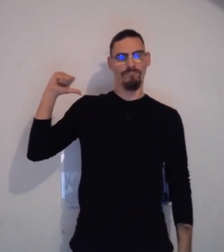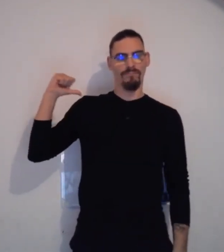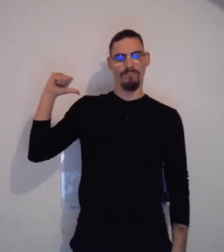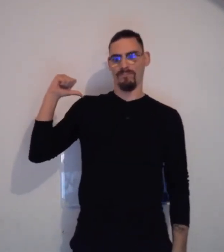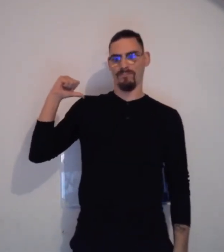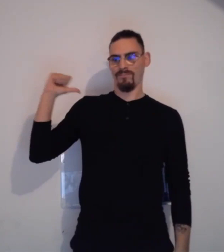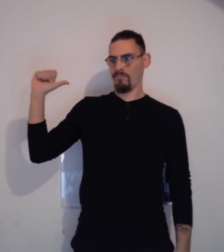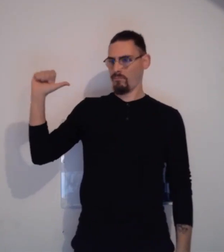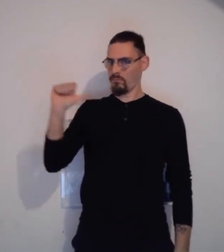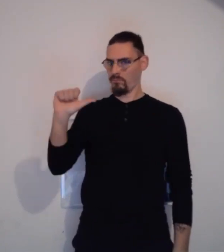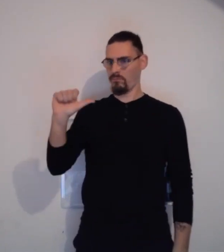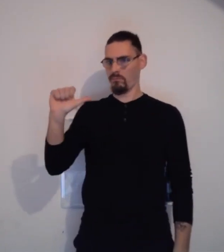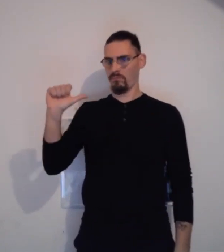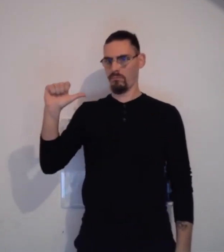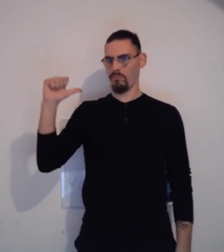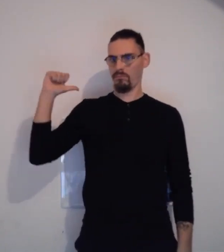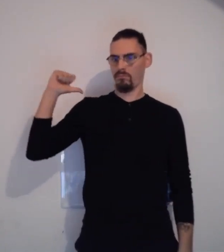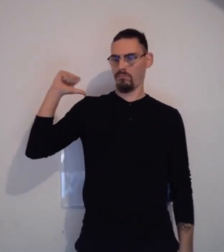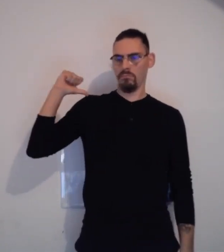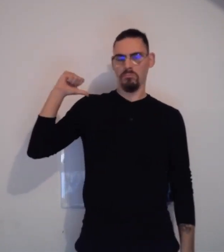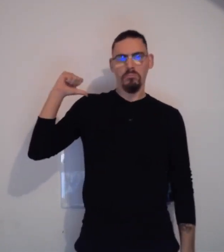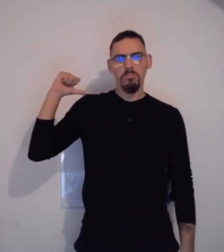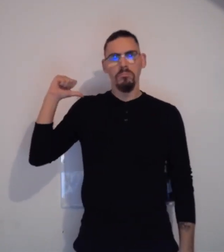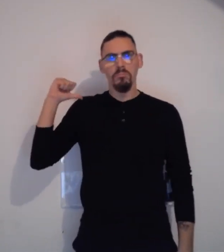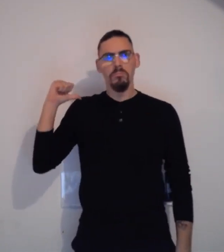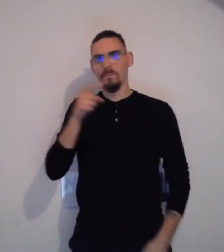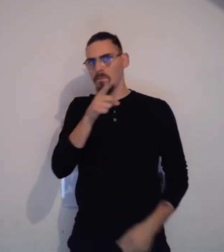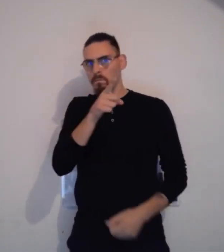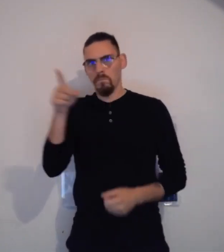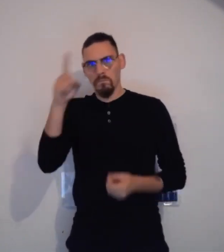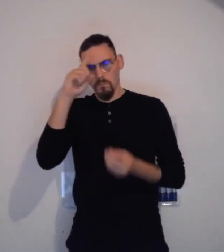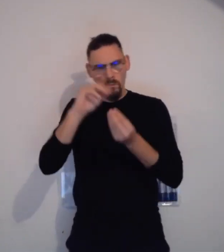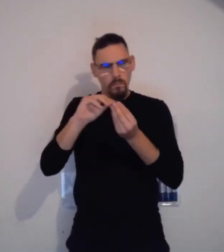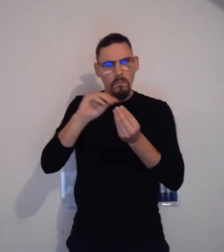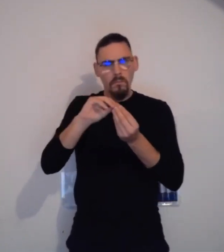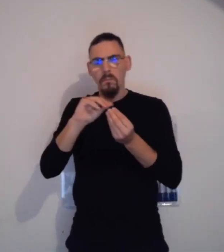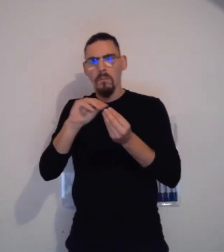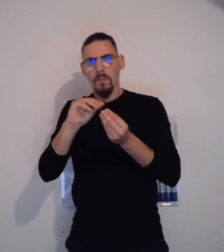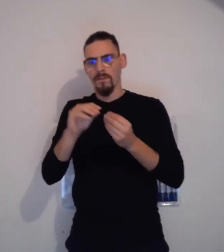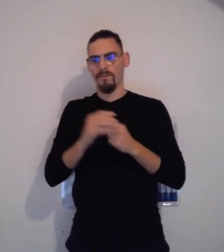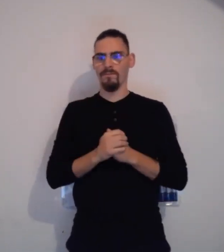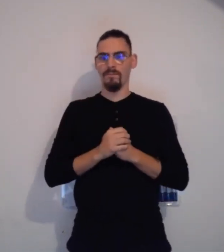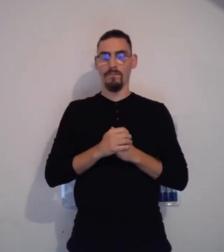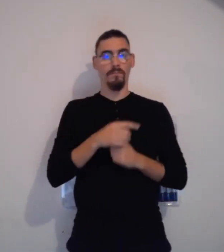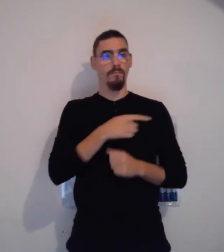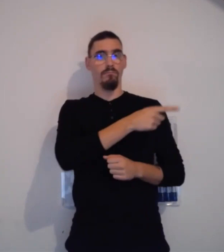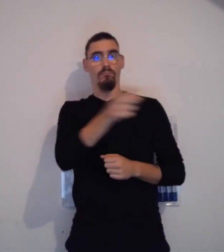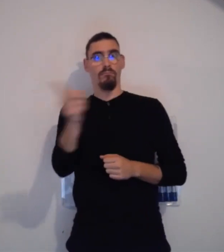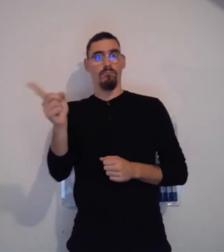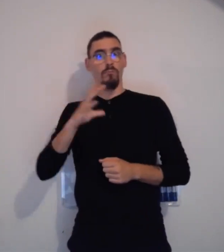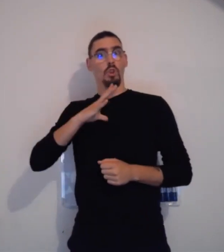Comme vous avez pu voir, j'ai un prénom en langue des signes. Vous voyez, c'est un A qui est posé près de l'épaule.